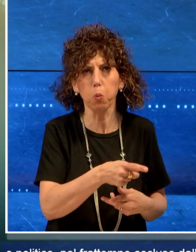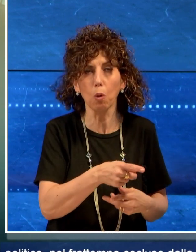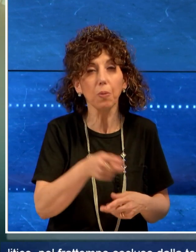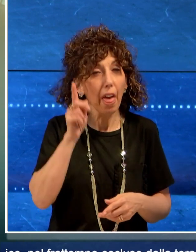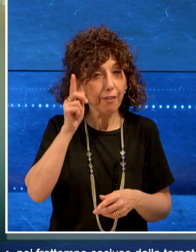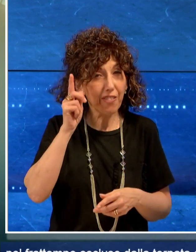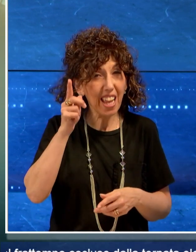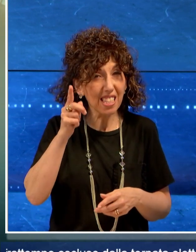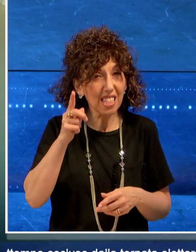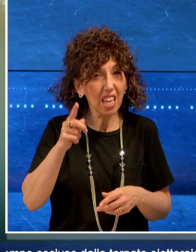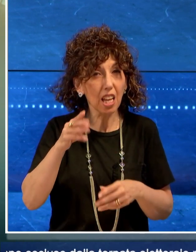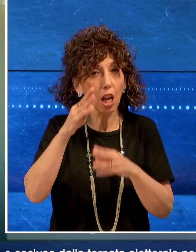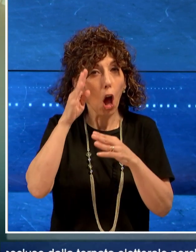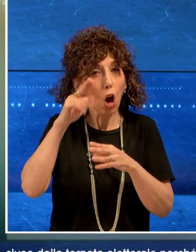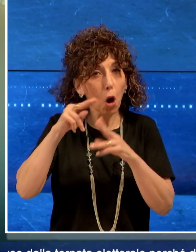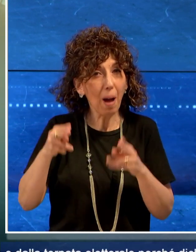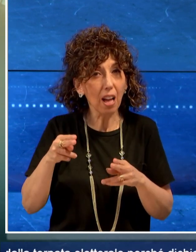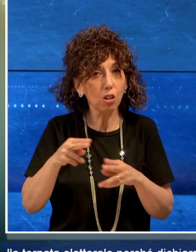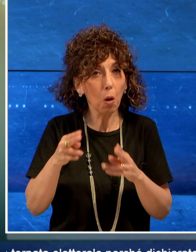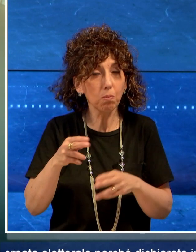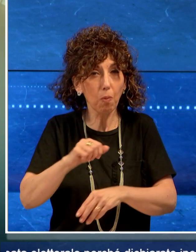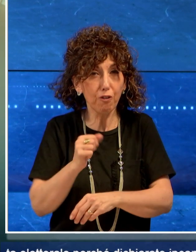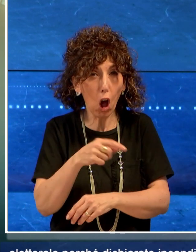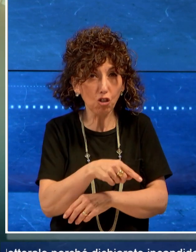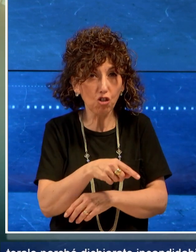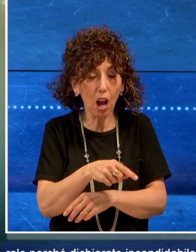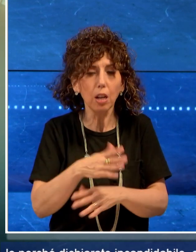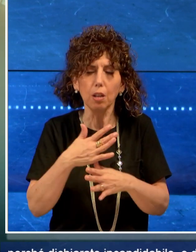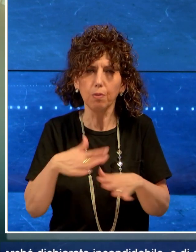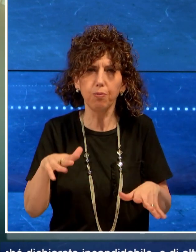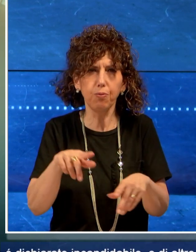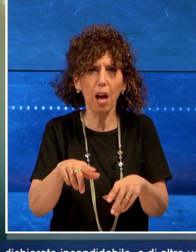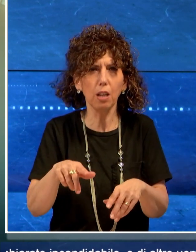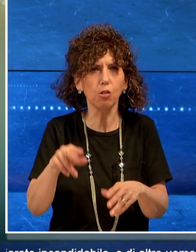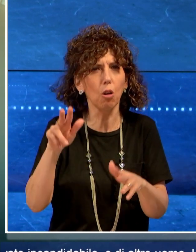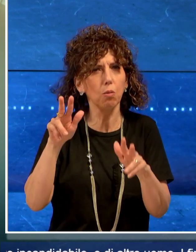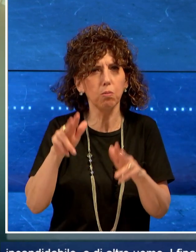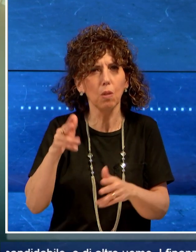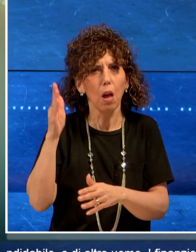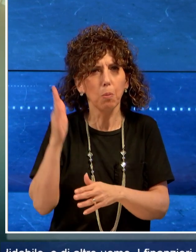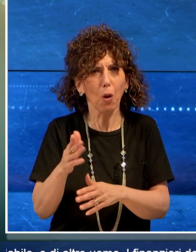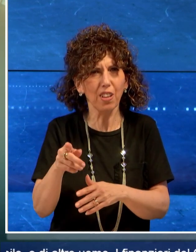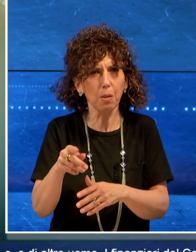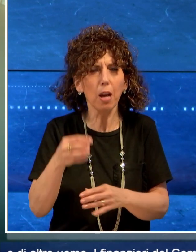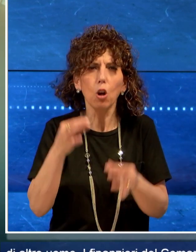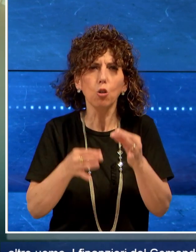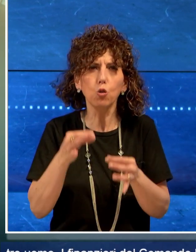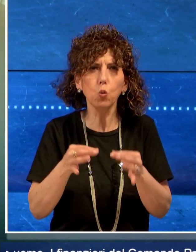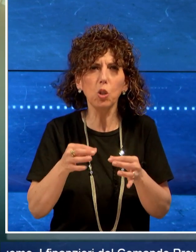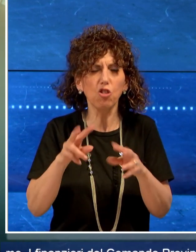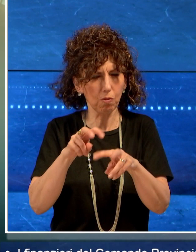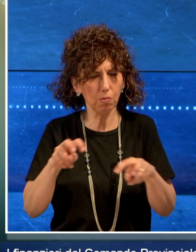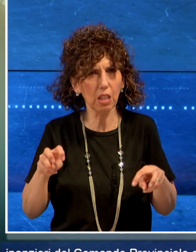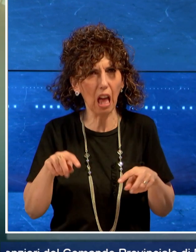finanzieri del Comando Provinciale di Foggia hanno dato esecuzione al provvedimento del giudice per le